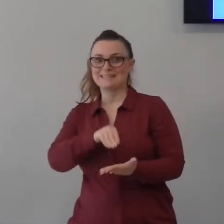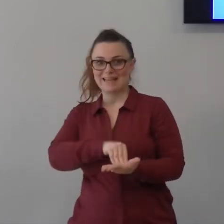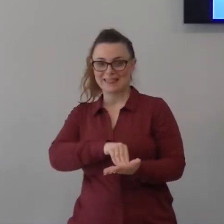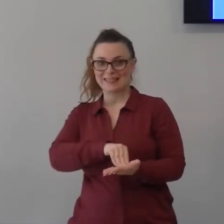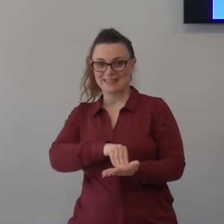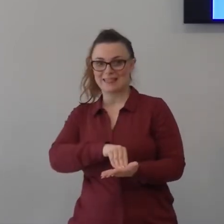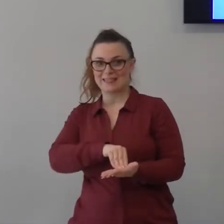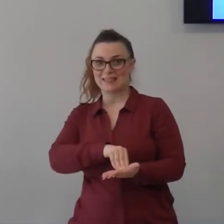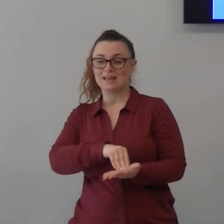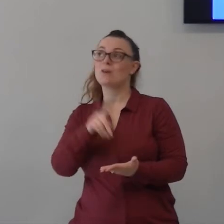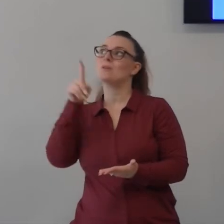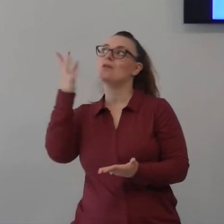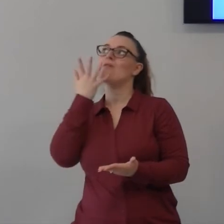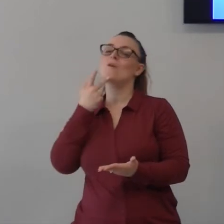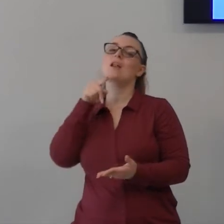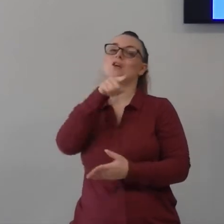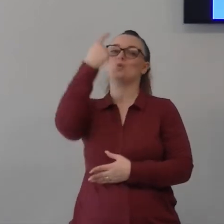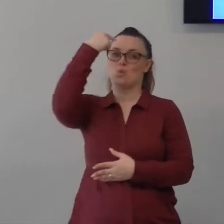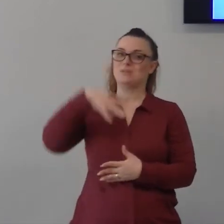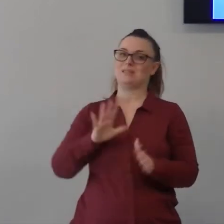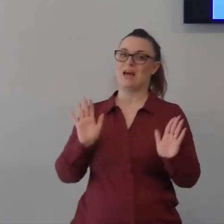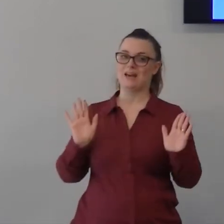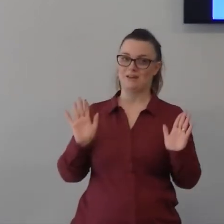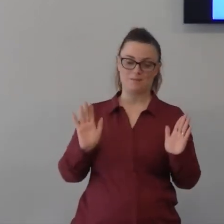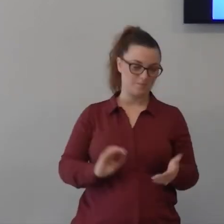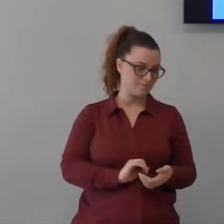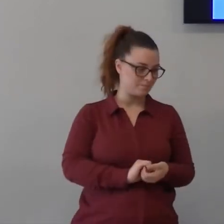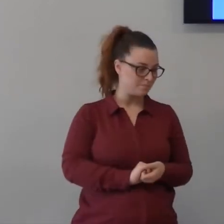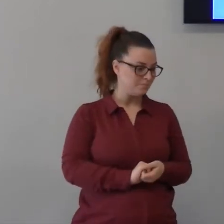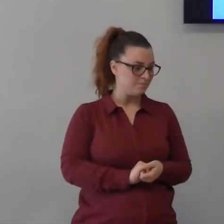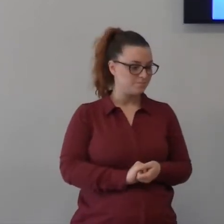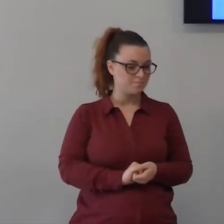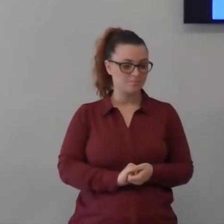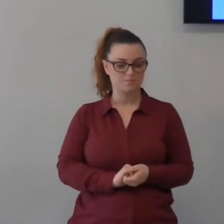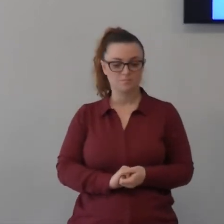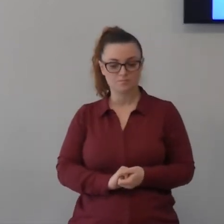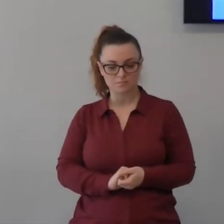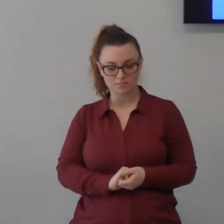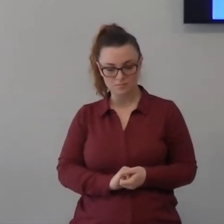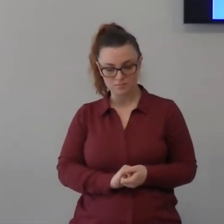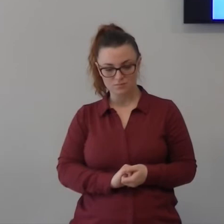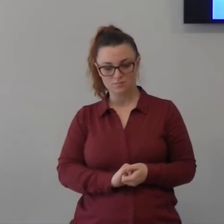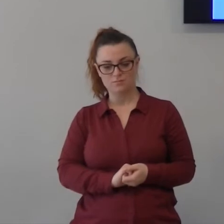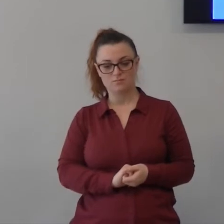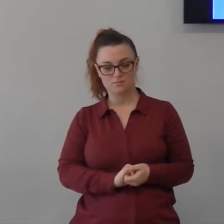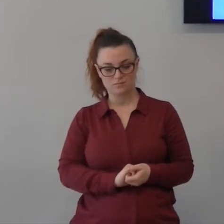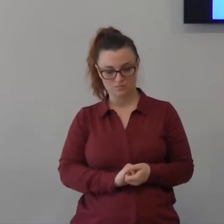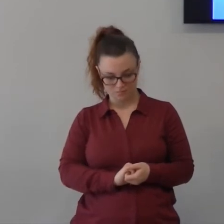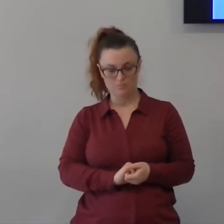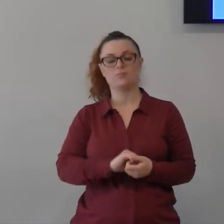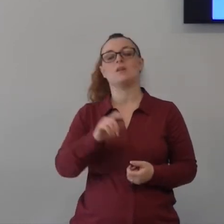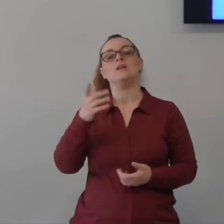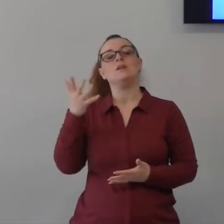sa che per arrivare da te devi andare oltre il rumore della